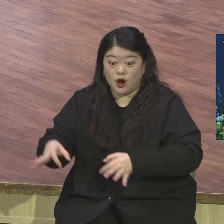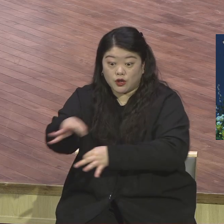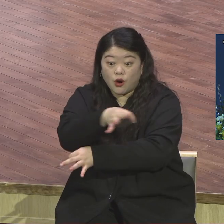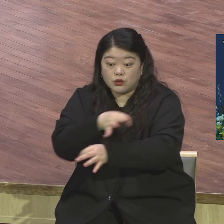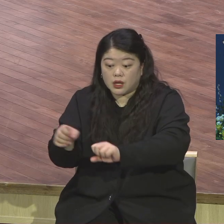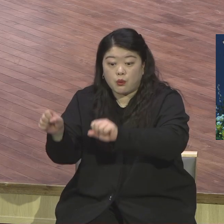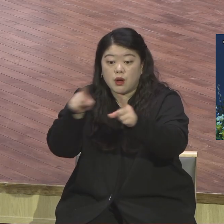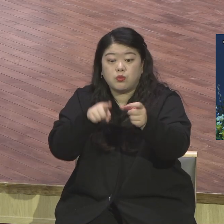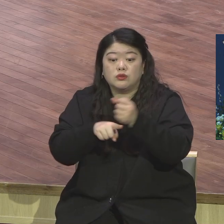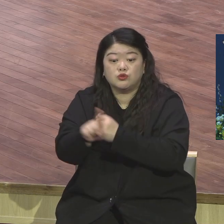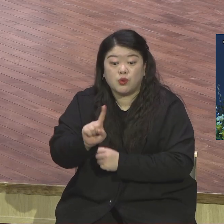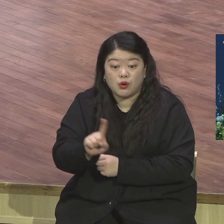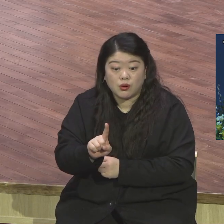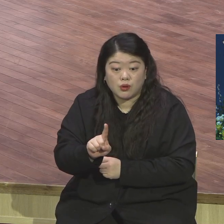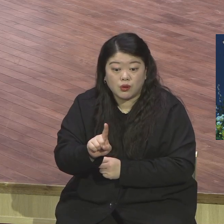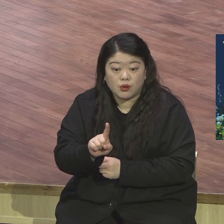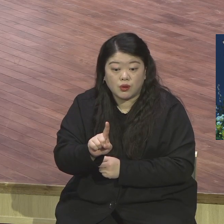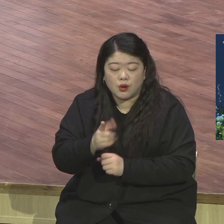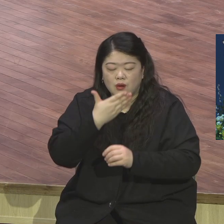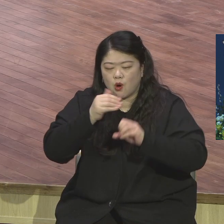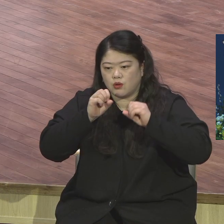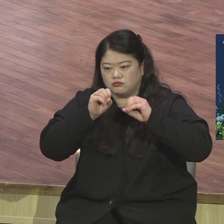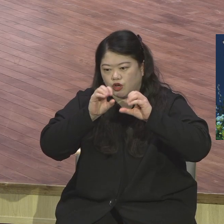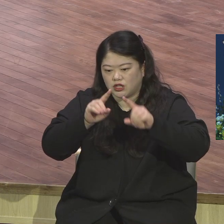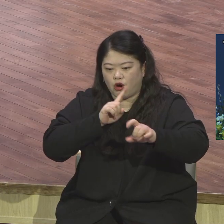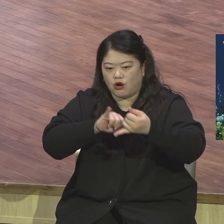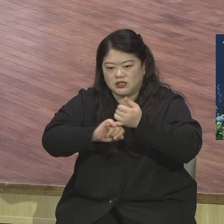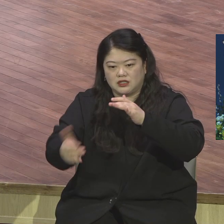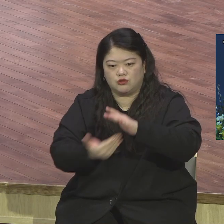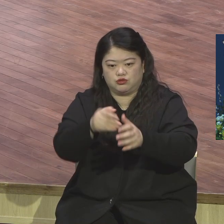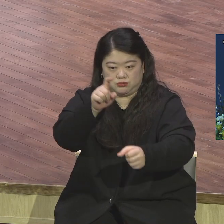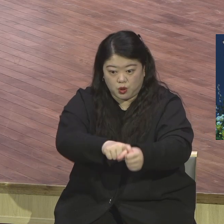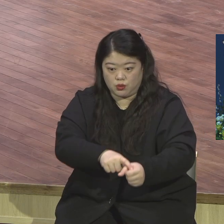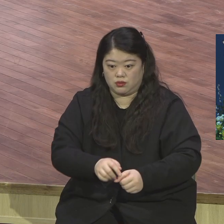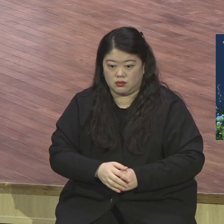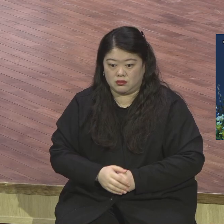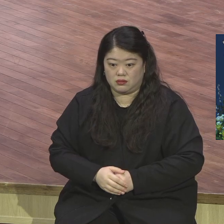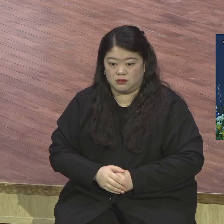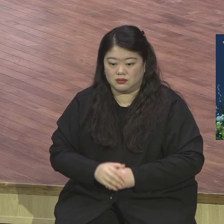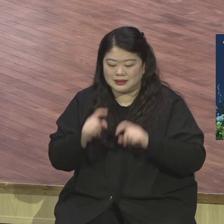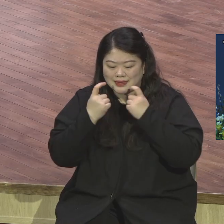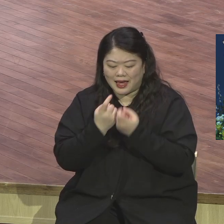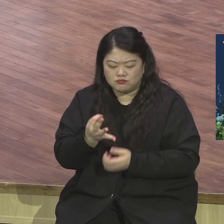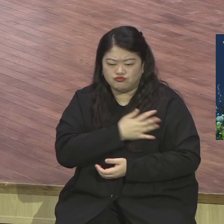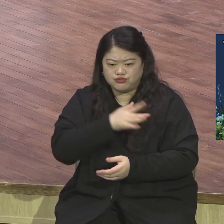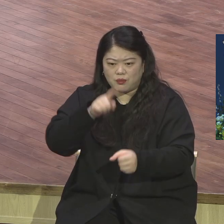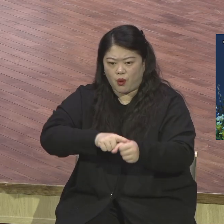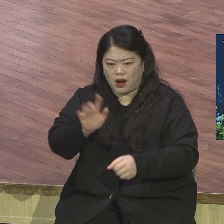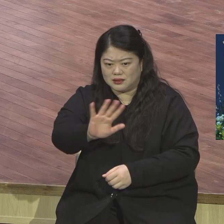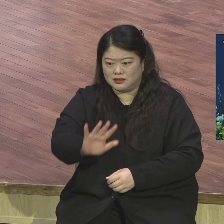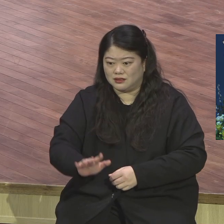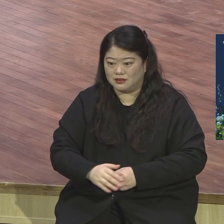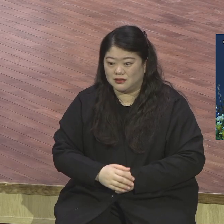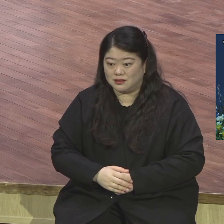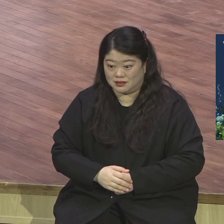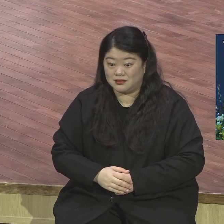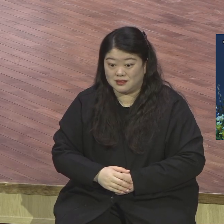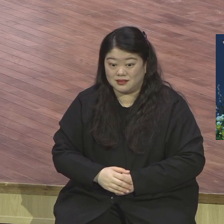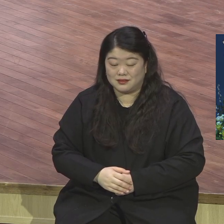이 말씀을 보면 재물 얻을 능력의 한 가지 조건과 맞물려 있어요 그것은 바로 너